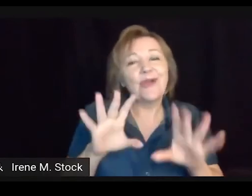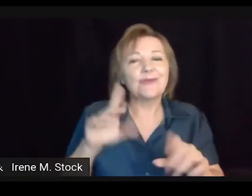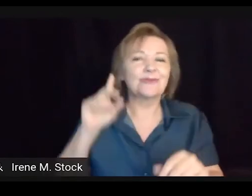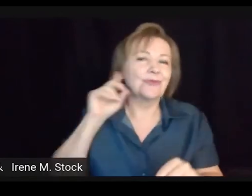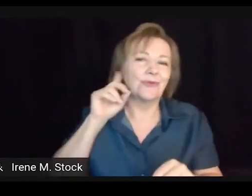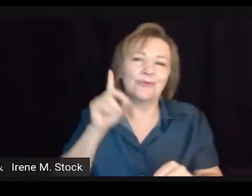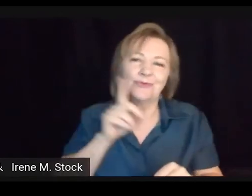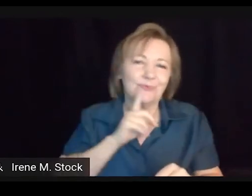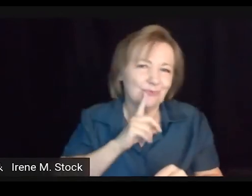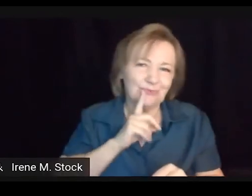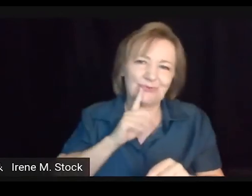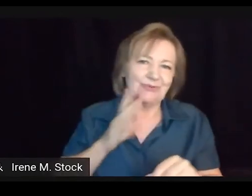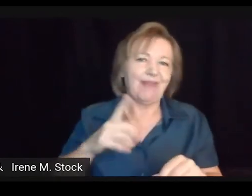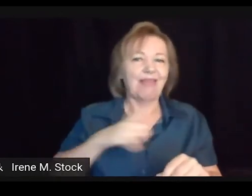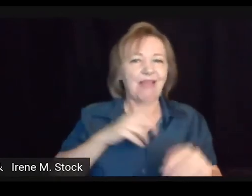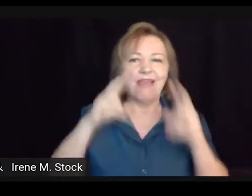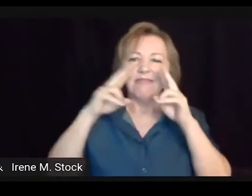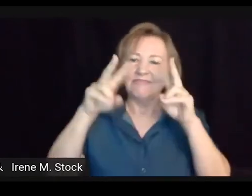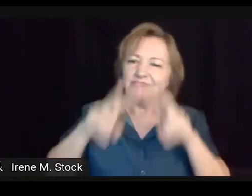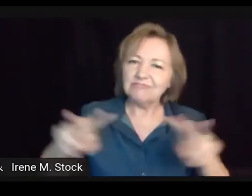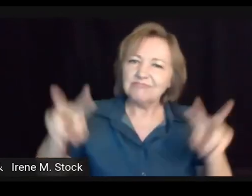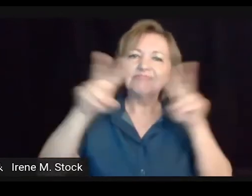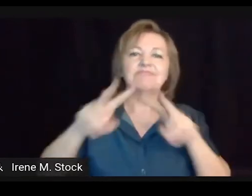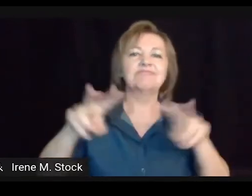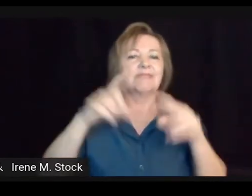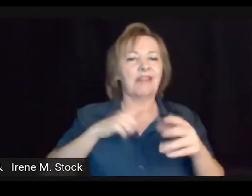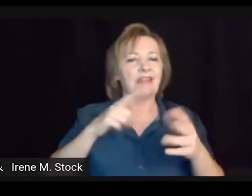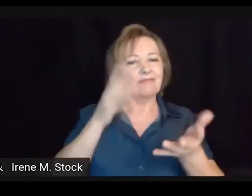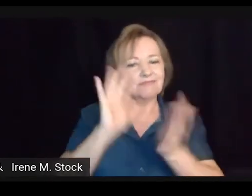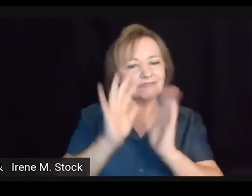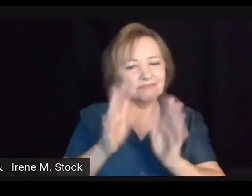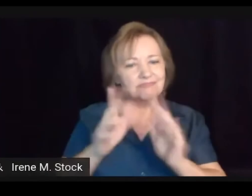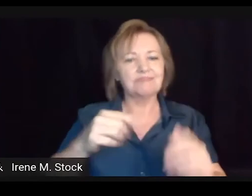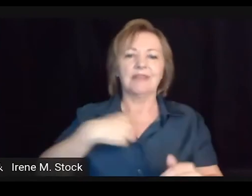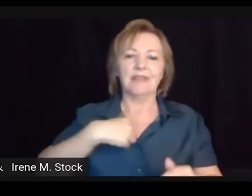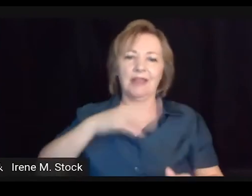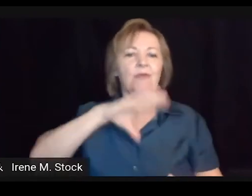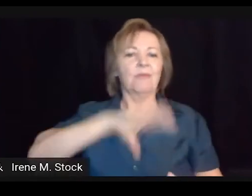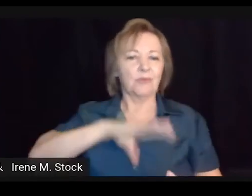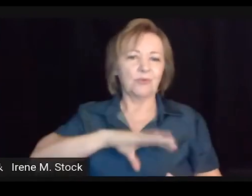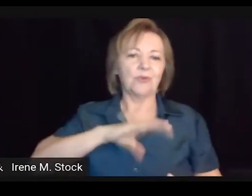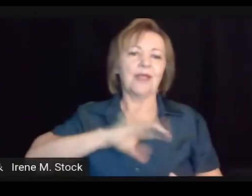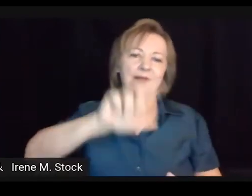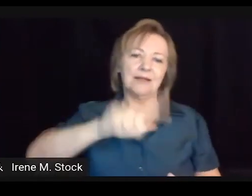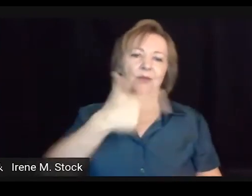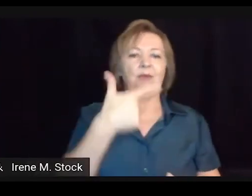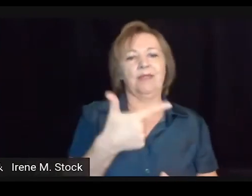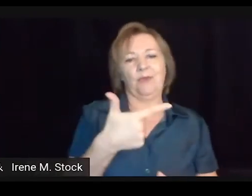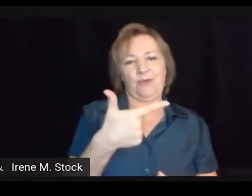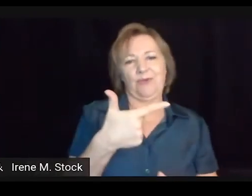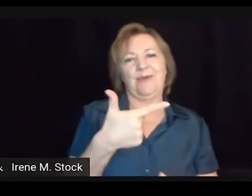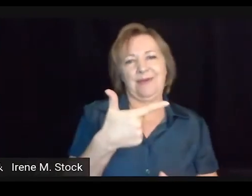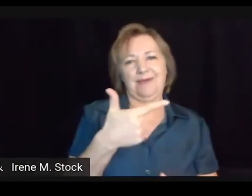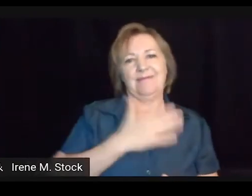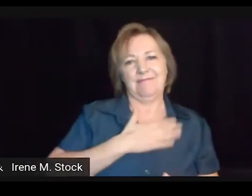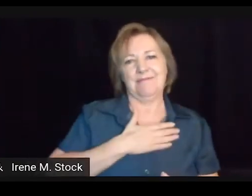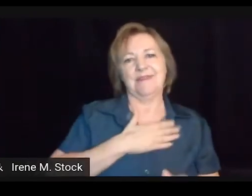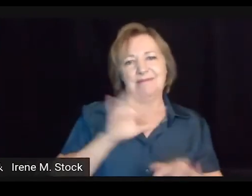ninguém. Eu sou um monstro. Sou apenas surda. Eu sou visual, uso a Libras, uso o português como